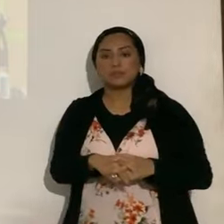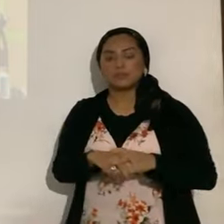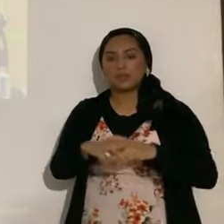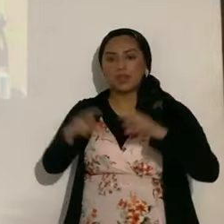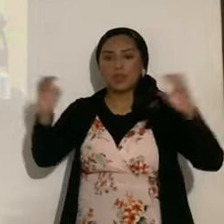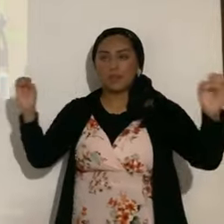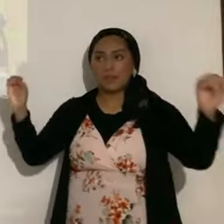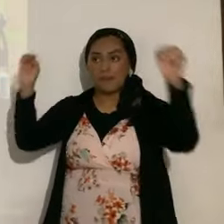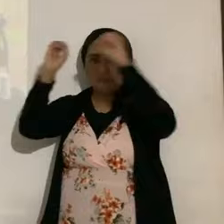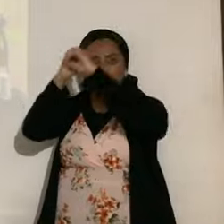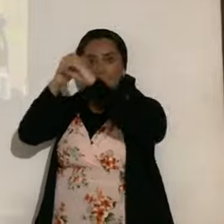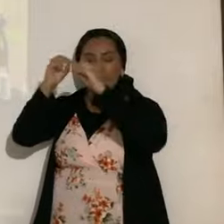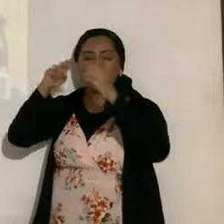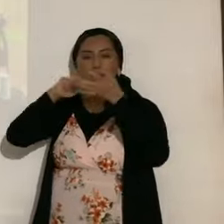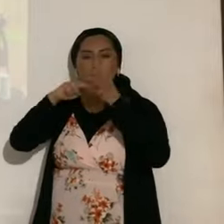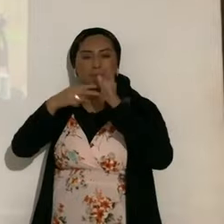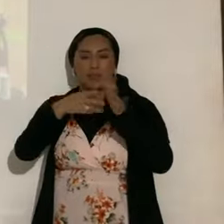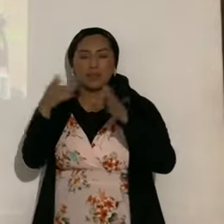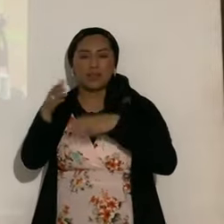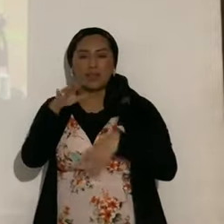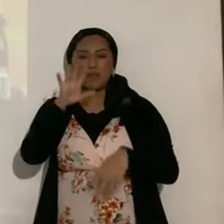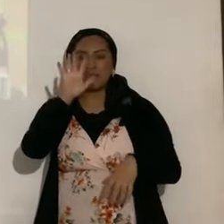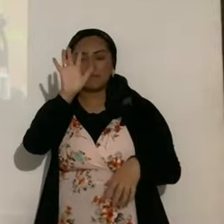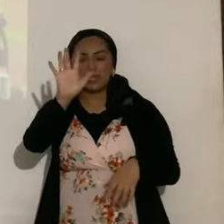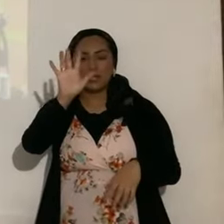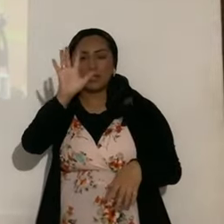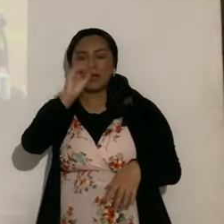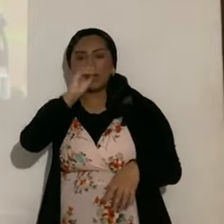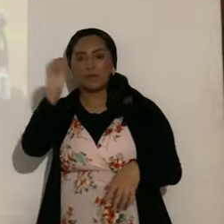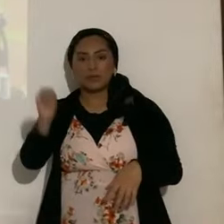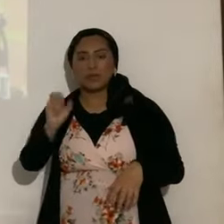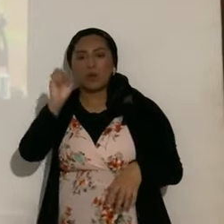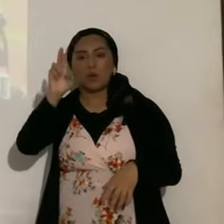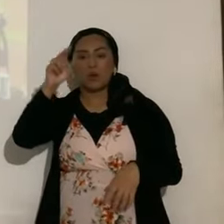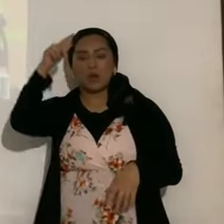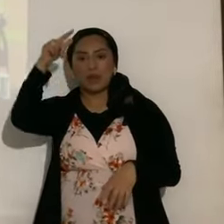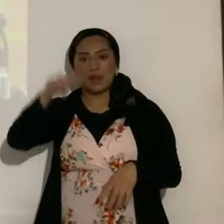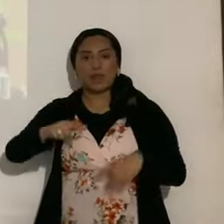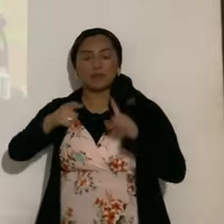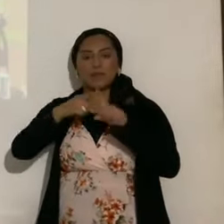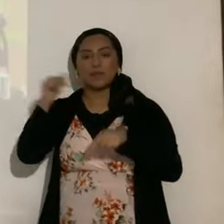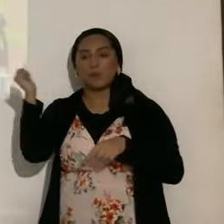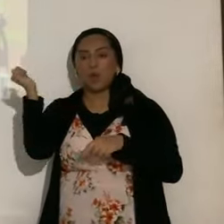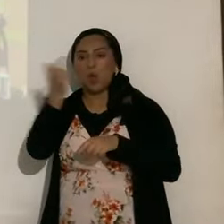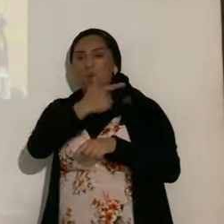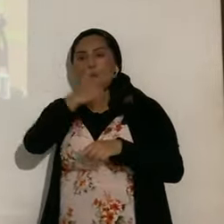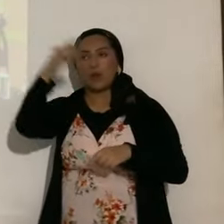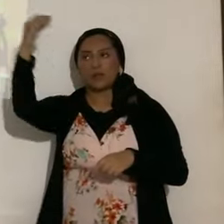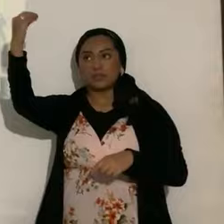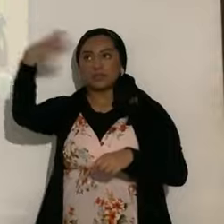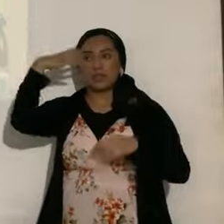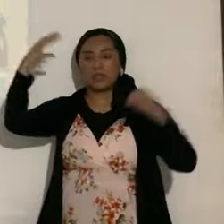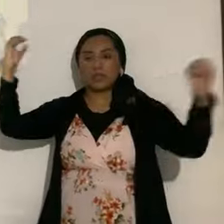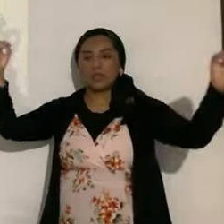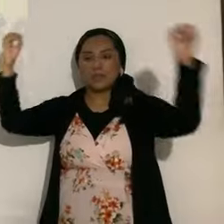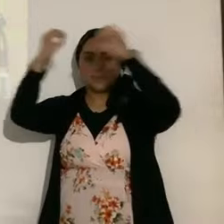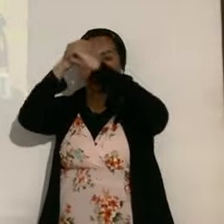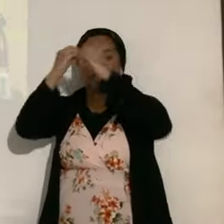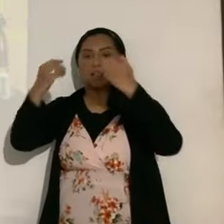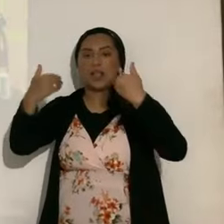representan alrededor del 5% o menos, de todos los eclipses solares, que se producen, entonces es muy